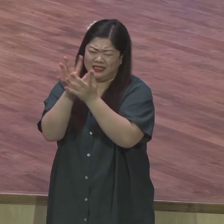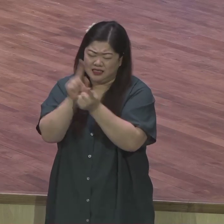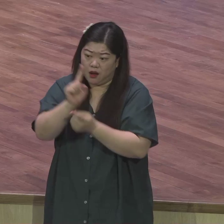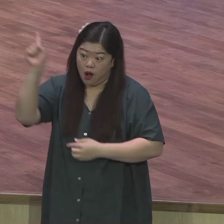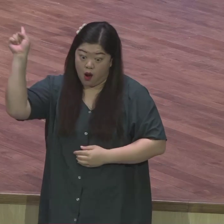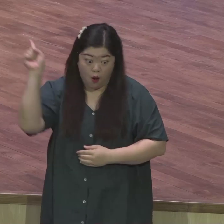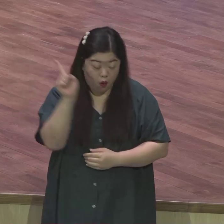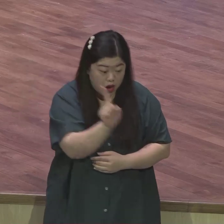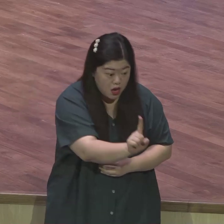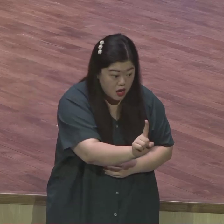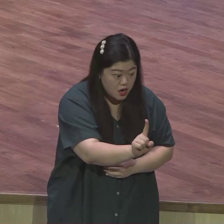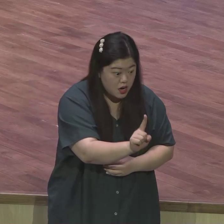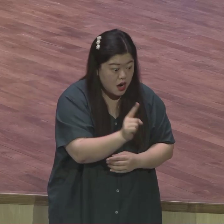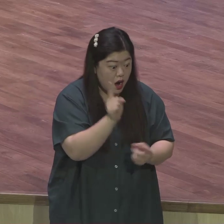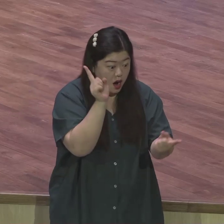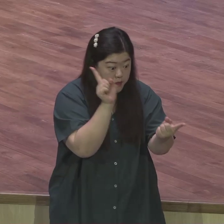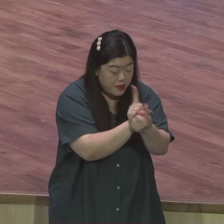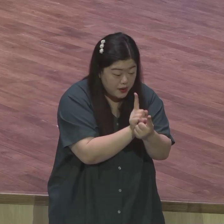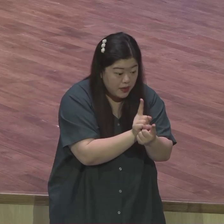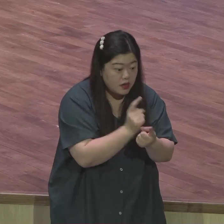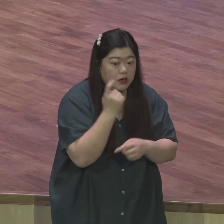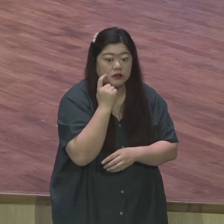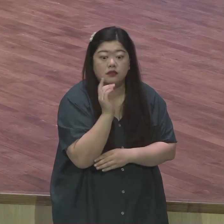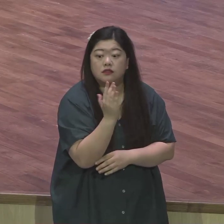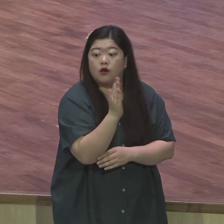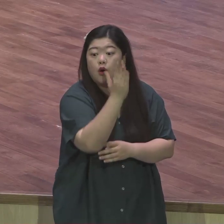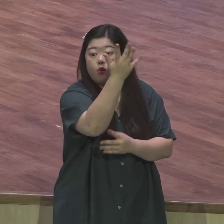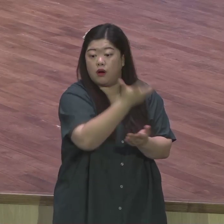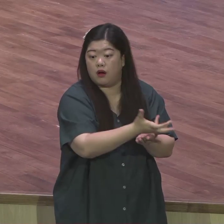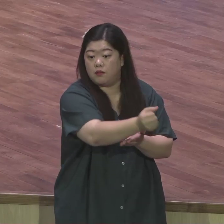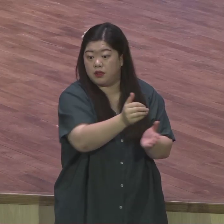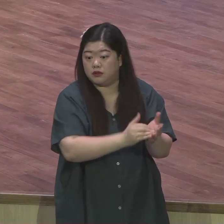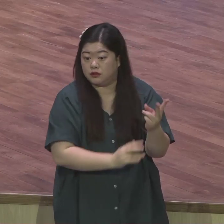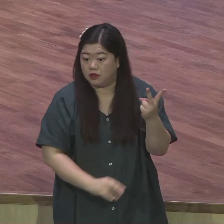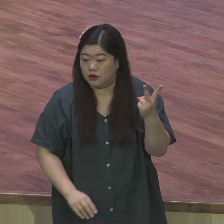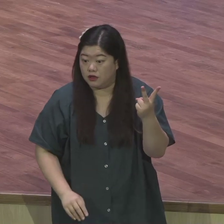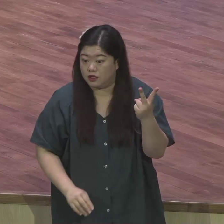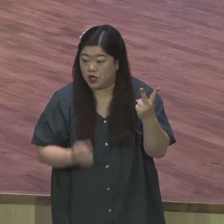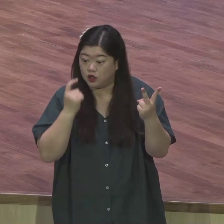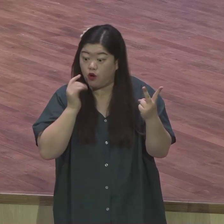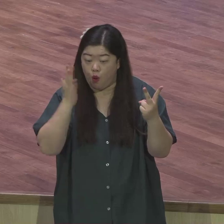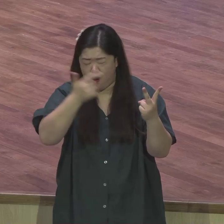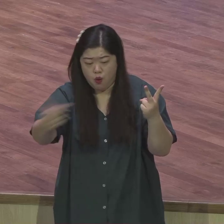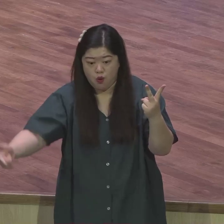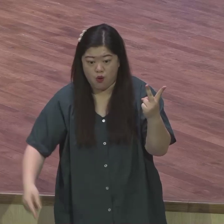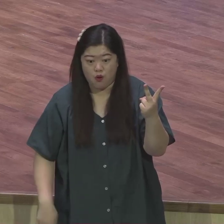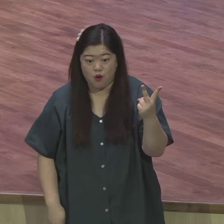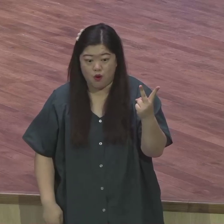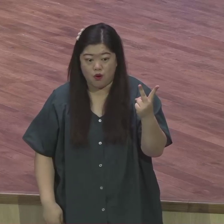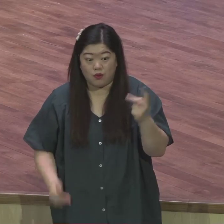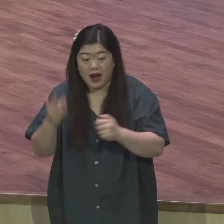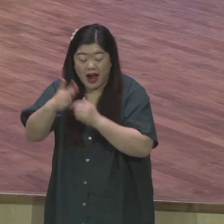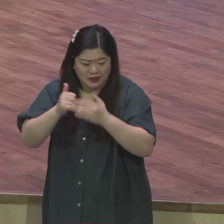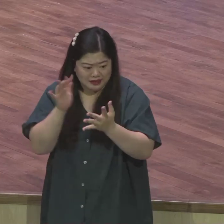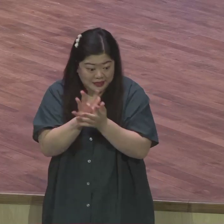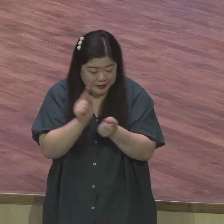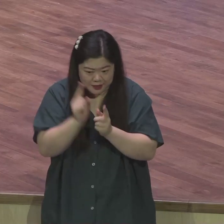그들 가운데 임재하시는 영광을 그들을 체험했어요 대단하죠 하나님이 임재를 체험했다니까 이스라엘